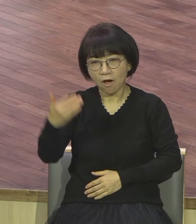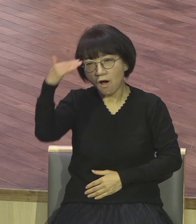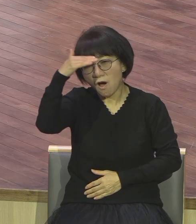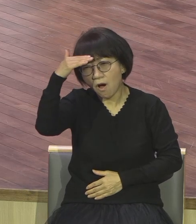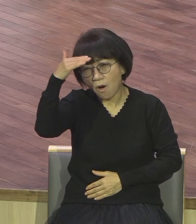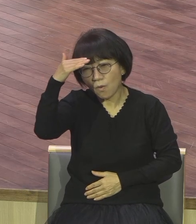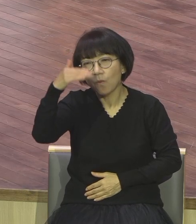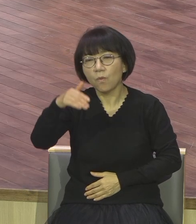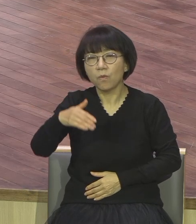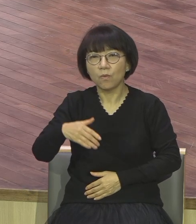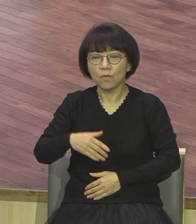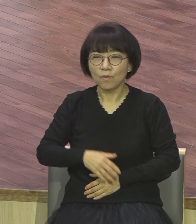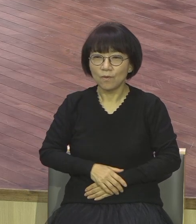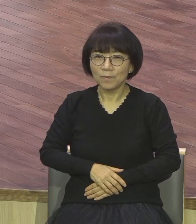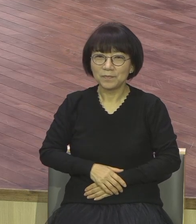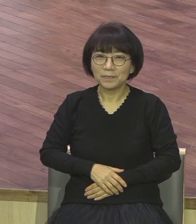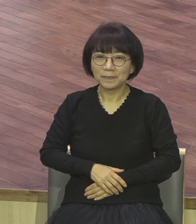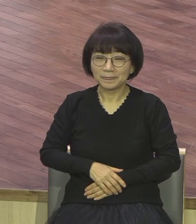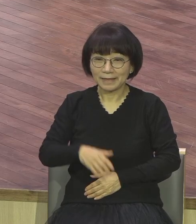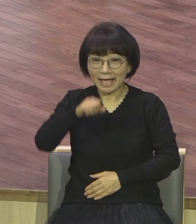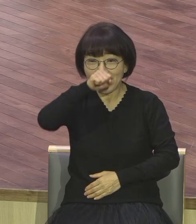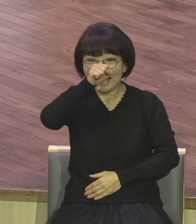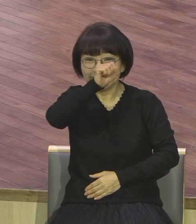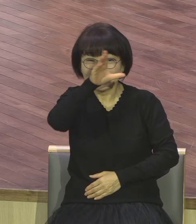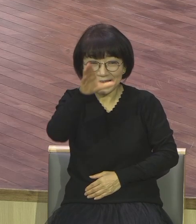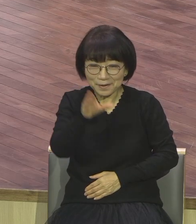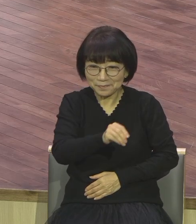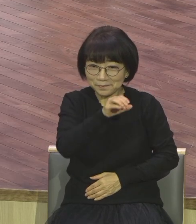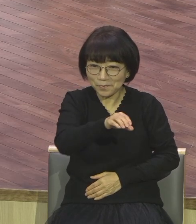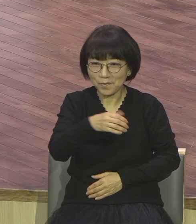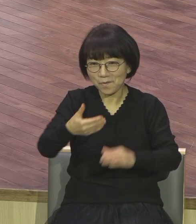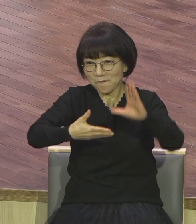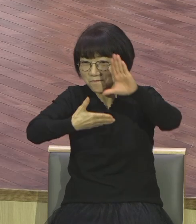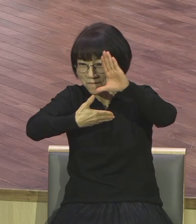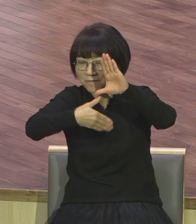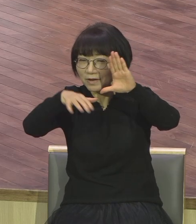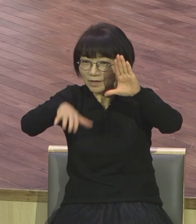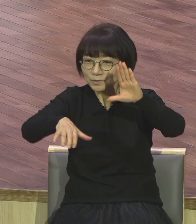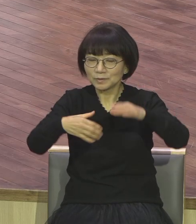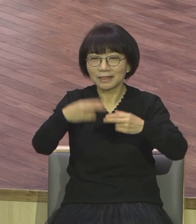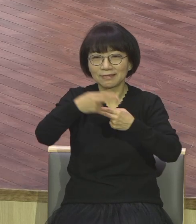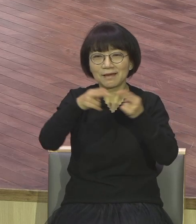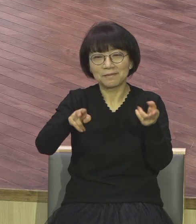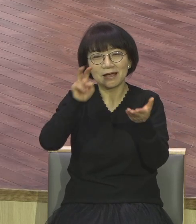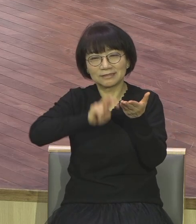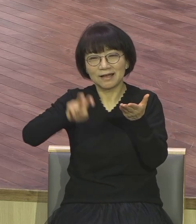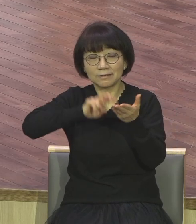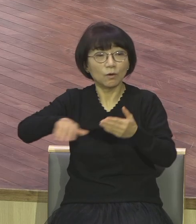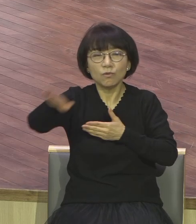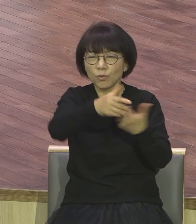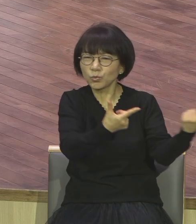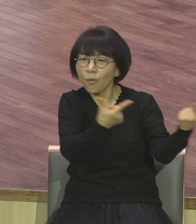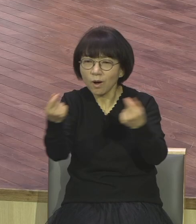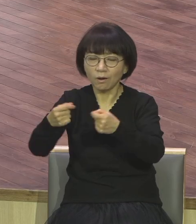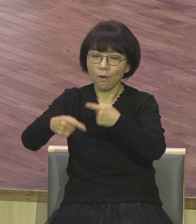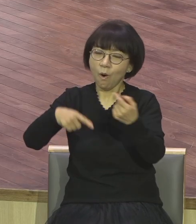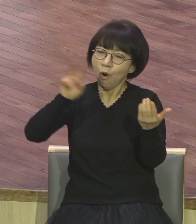아프리카도 우리 부르는 달합방찬이랑 똑같이 불러요 똑같이 불러요 왜 알루투시 방송